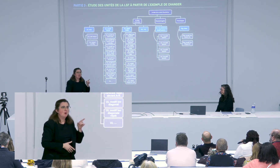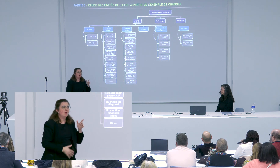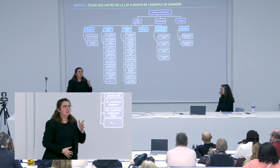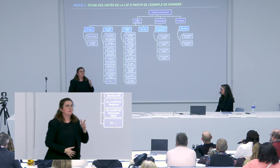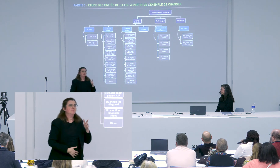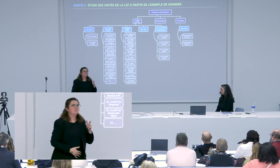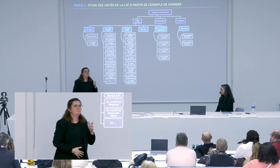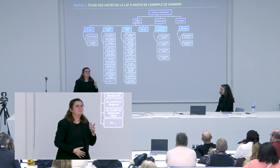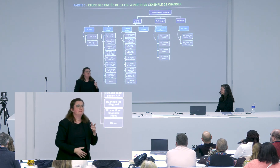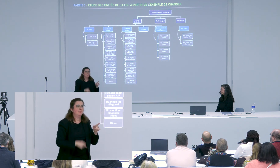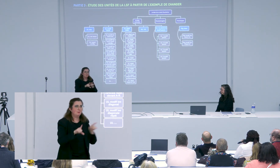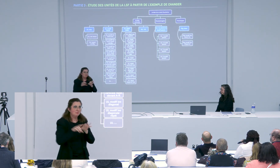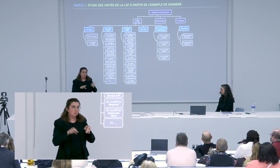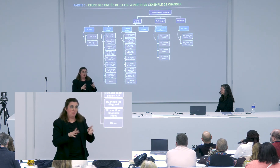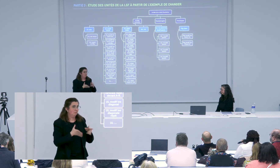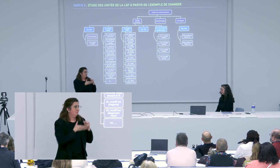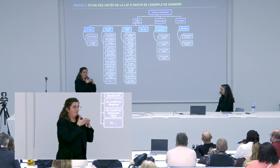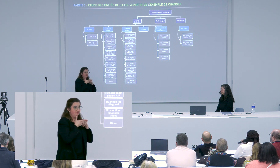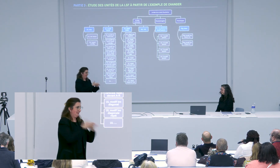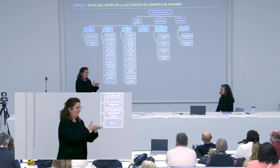fait de toi quelqu'un d'ouvert